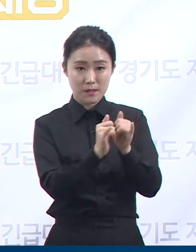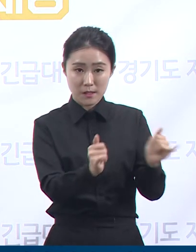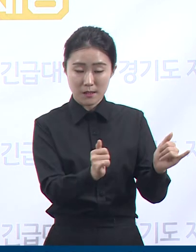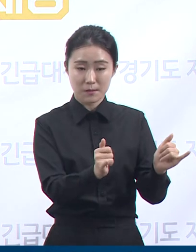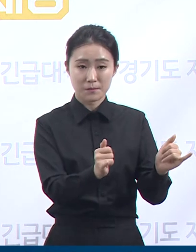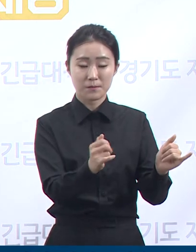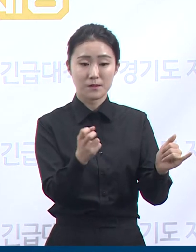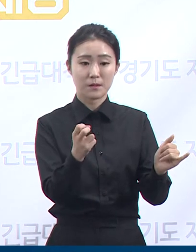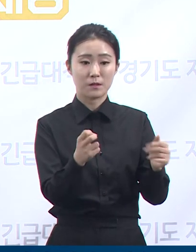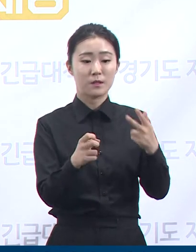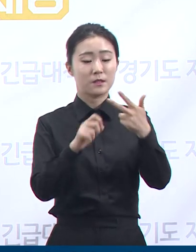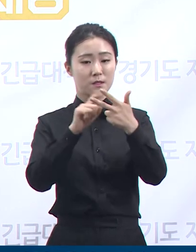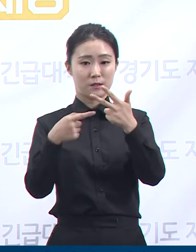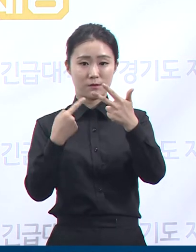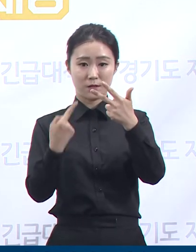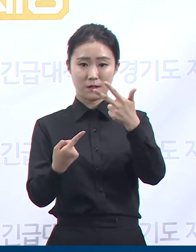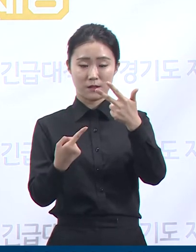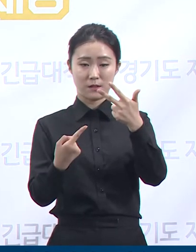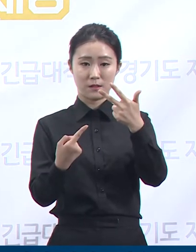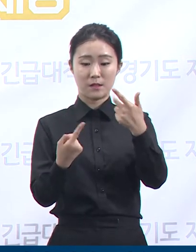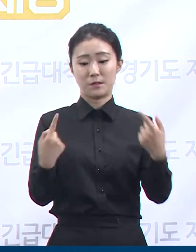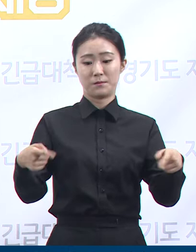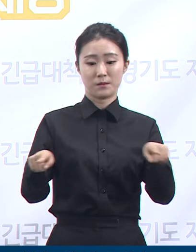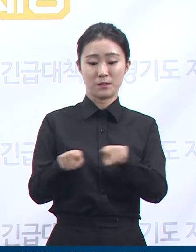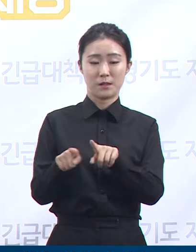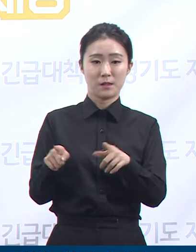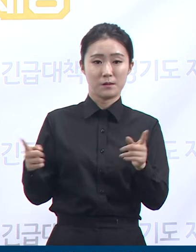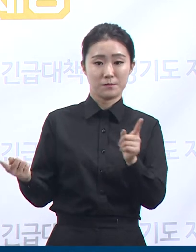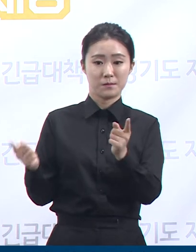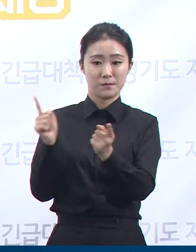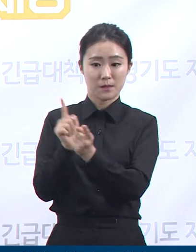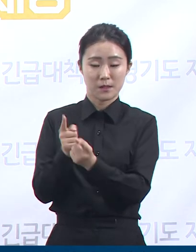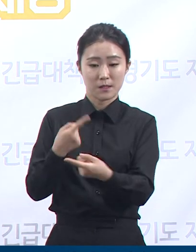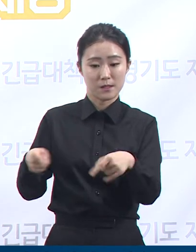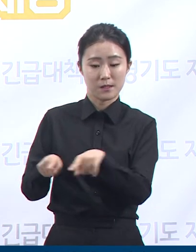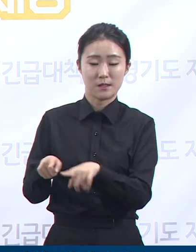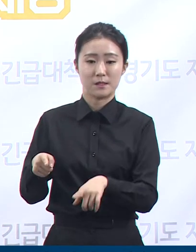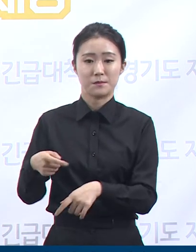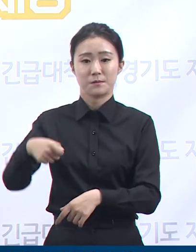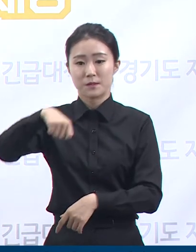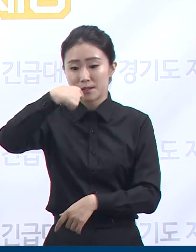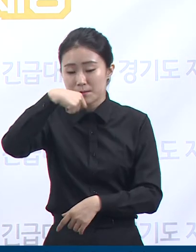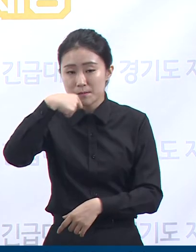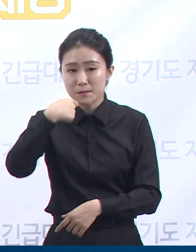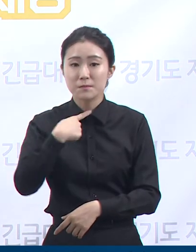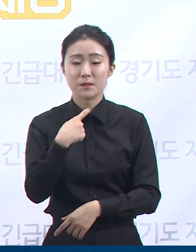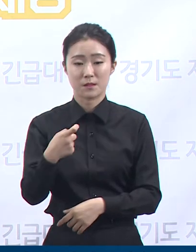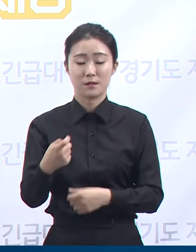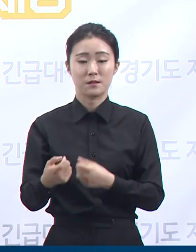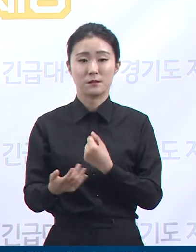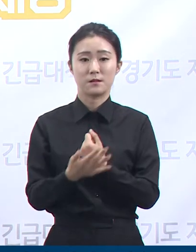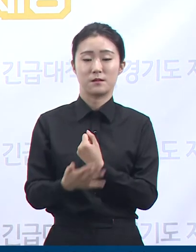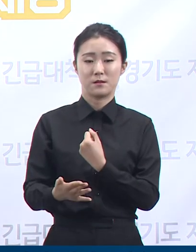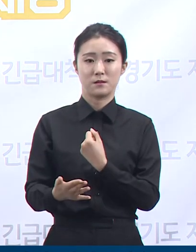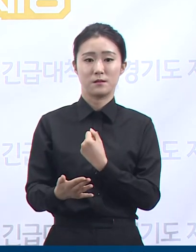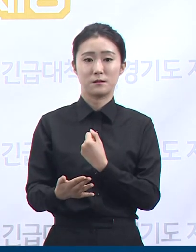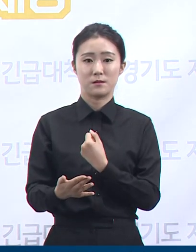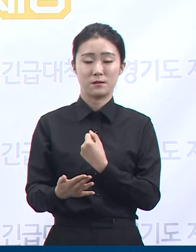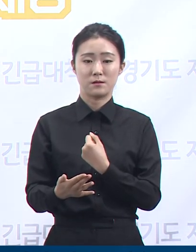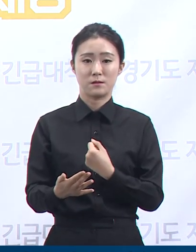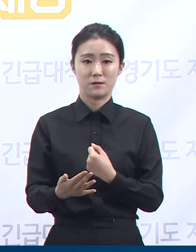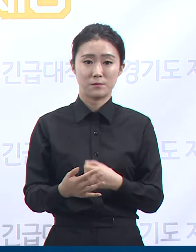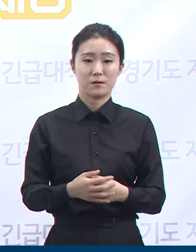1일 서울의 한 식당에서 같이 식사를 하며 접촉한 것으로 확인됩니다. 경기도는 즉각 대응팀을 파견하여 추가